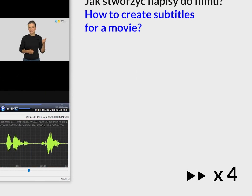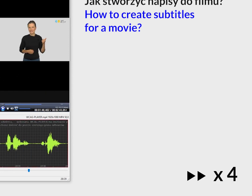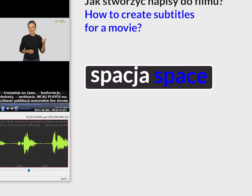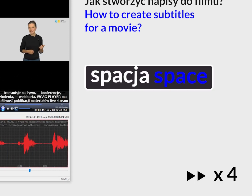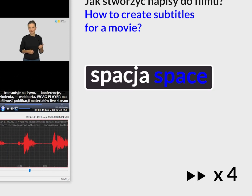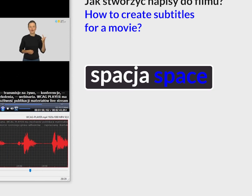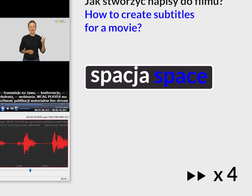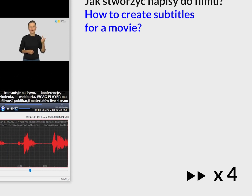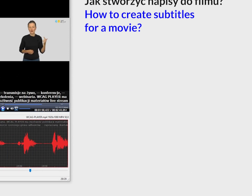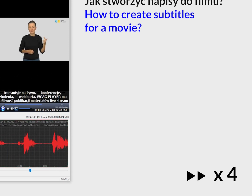Dzięki